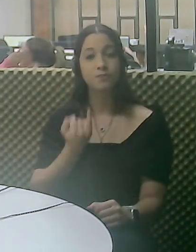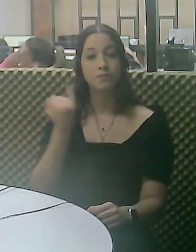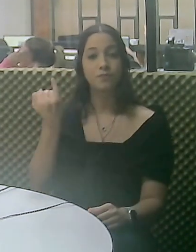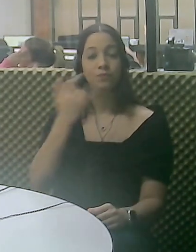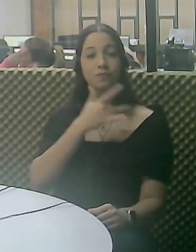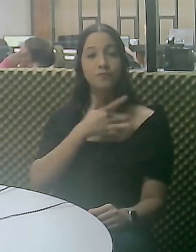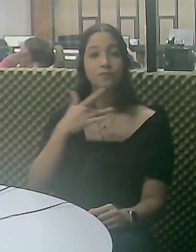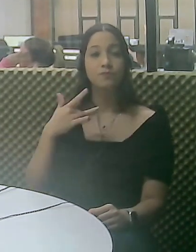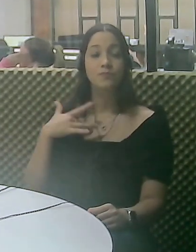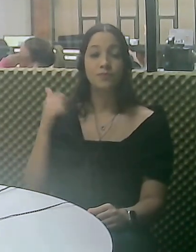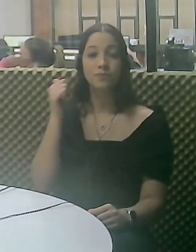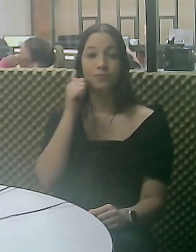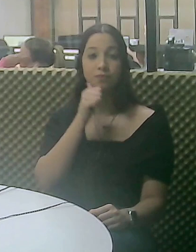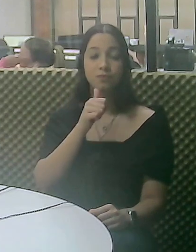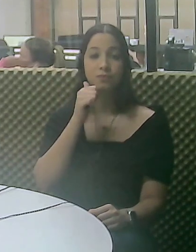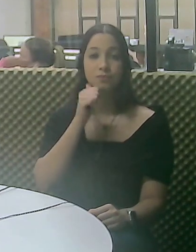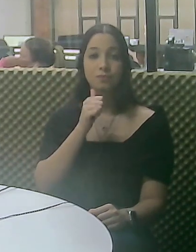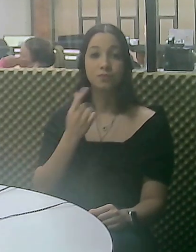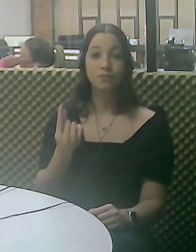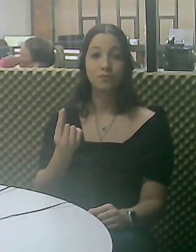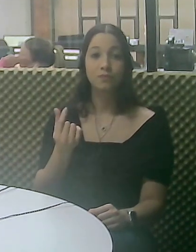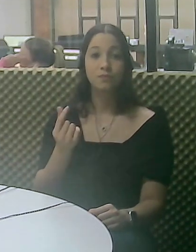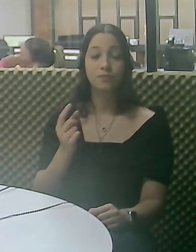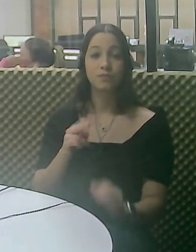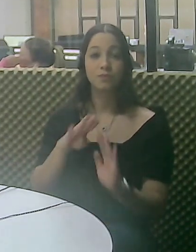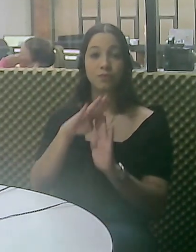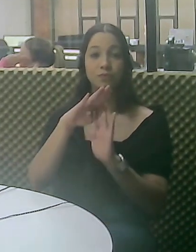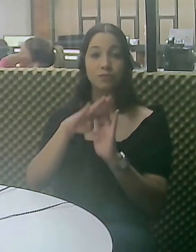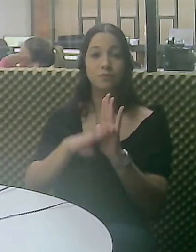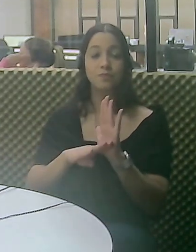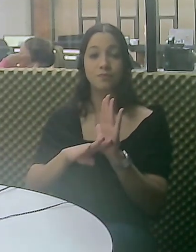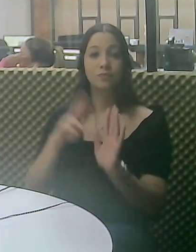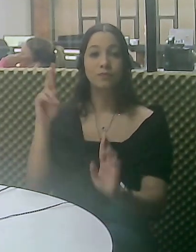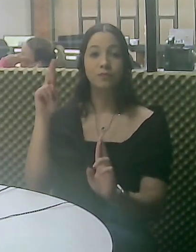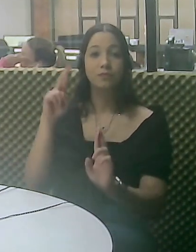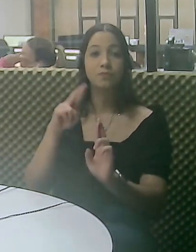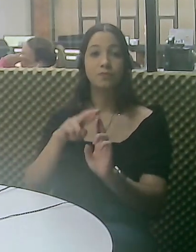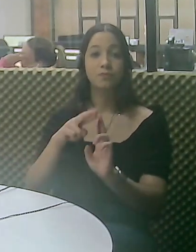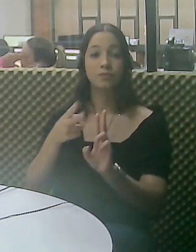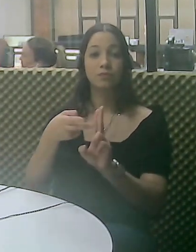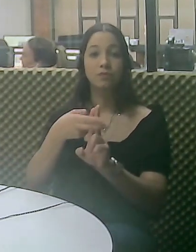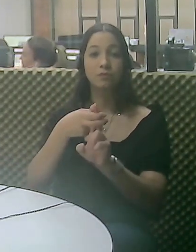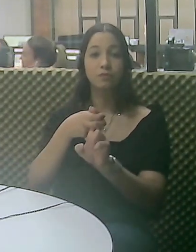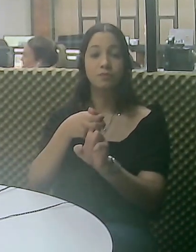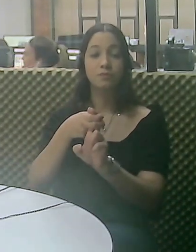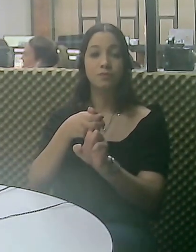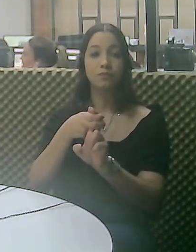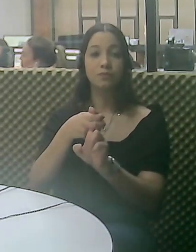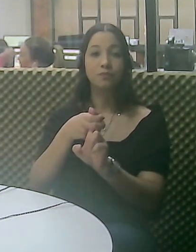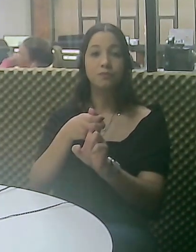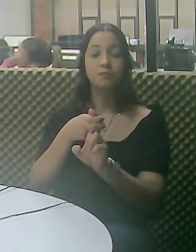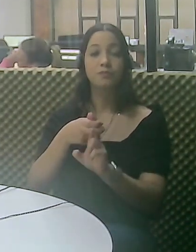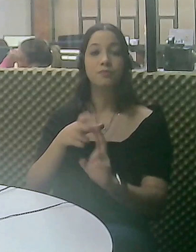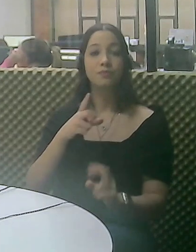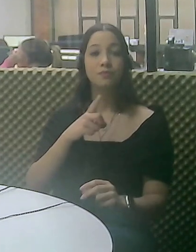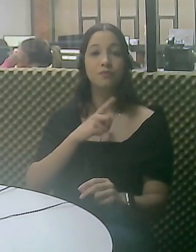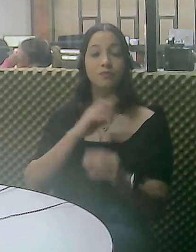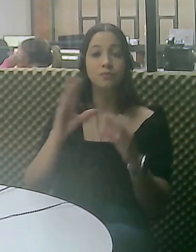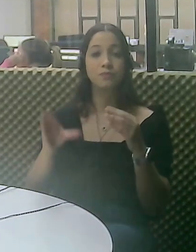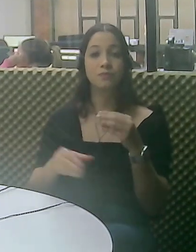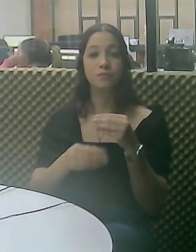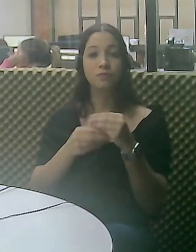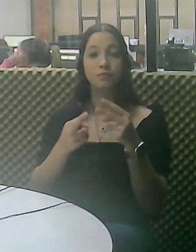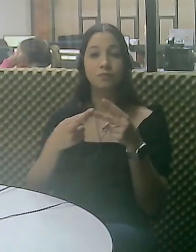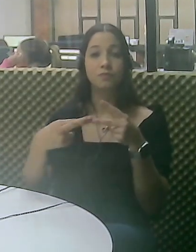agilidade na realização de exames que são importantes para a saúde da mulher. Os valores seguem a tabela de referência do Sistema